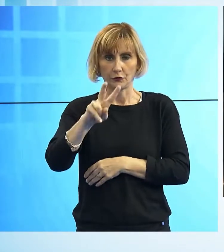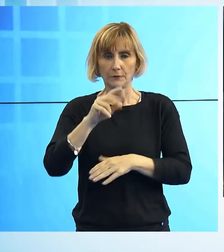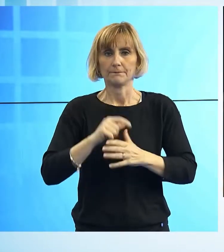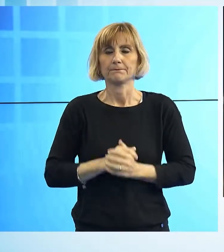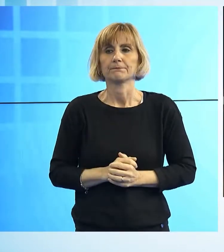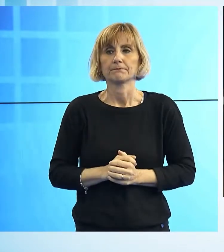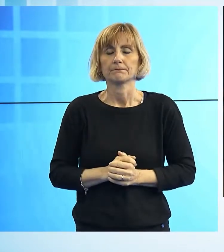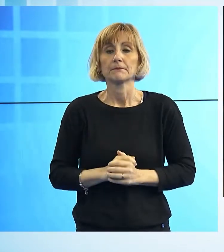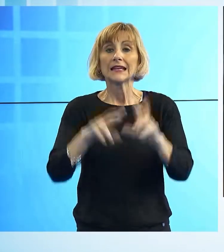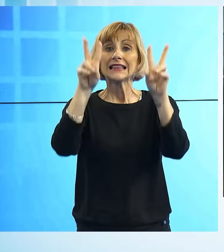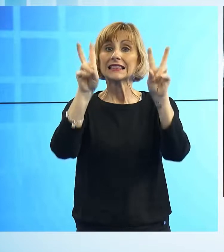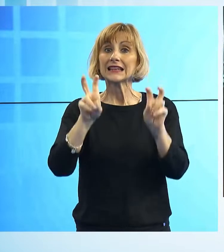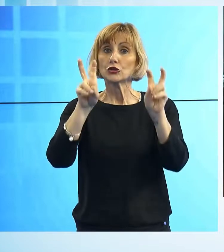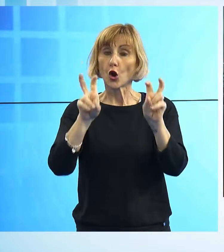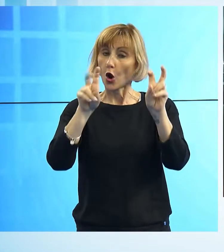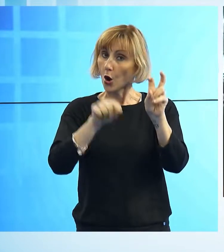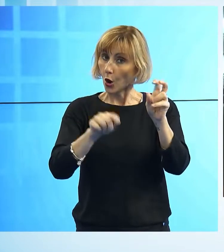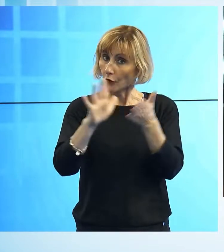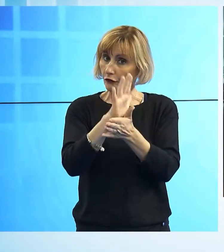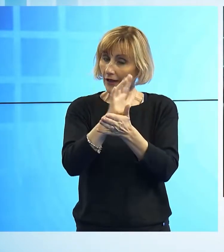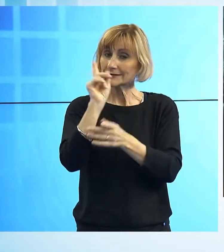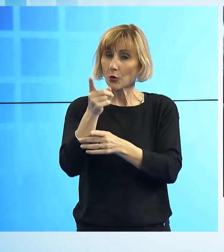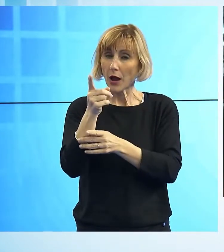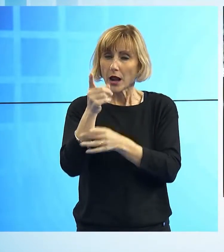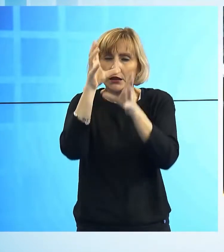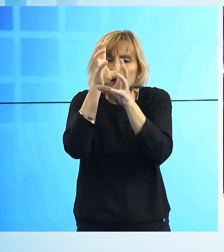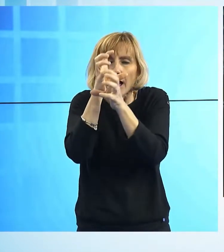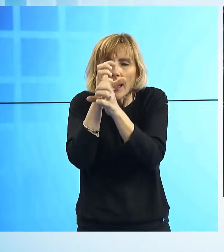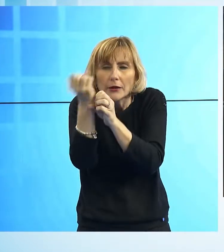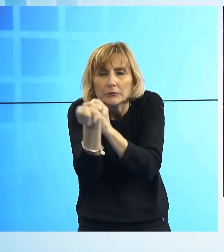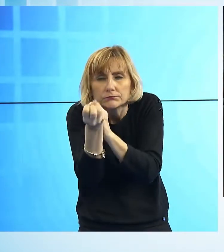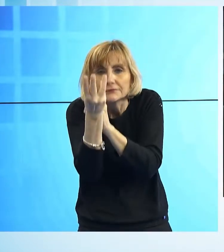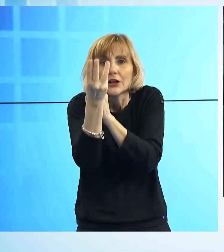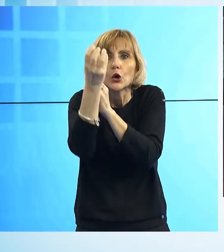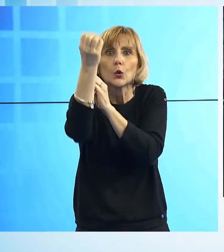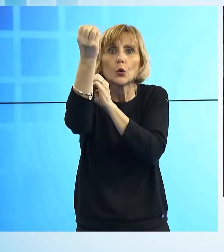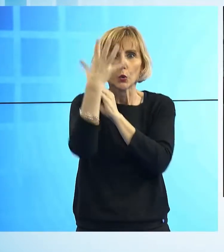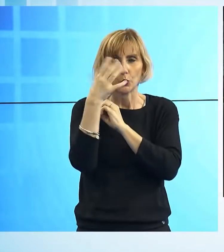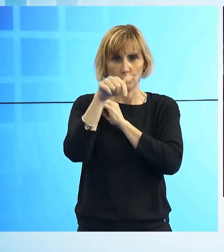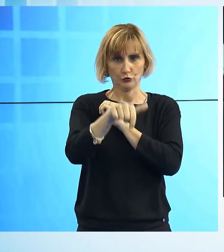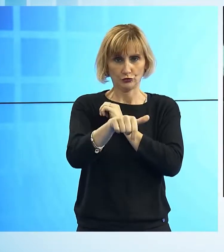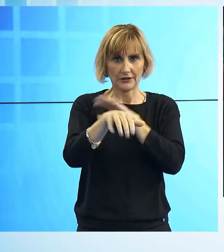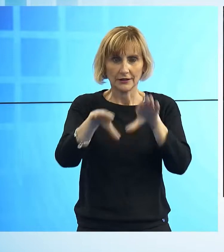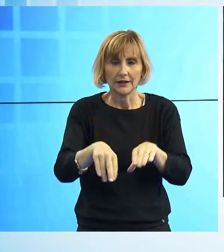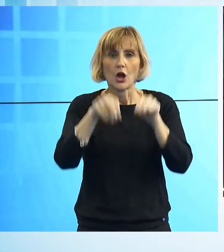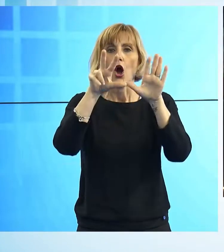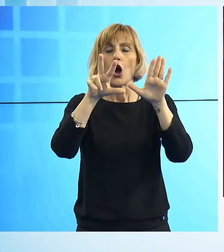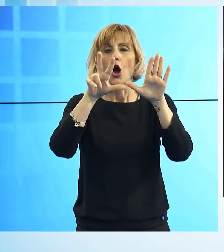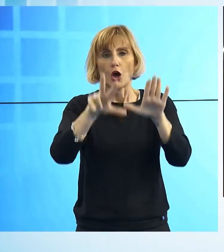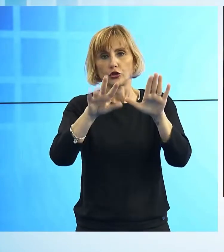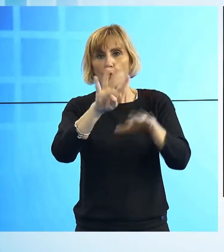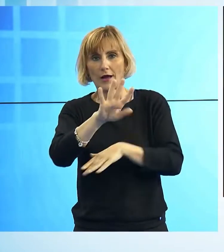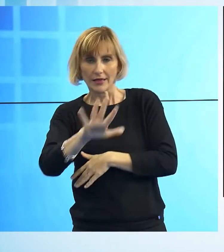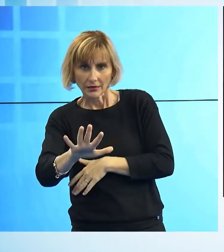Il titolo della celebrazione è Una luce nelle tenebre che inizierà alle 20.45 e sarà animata dall'equip di